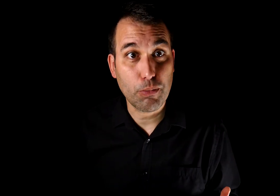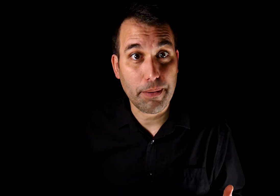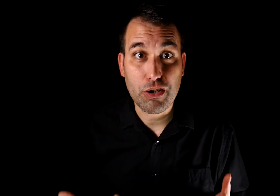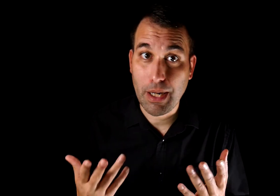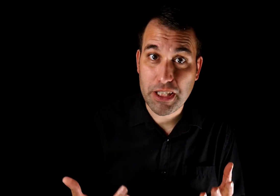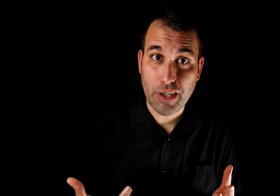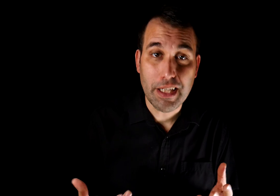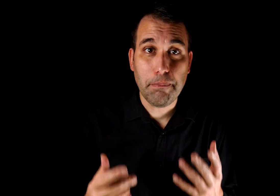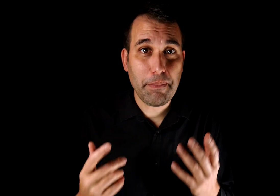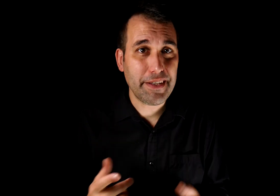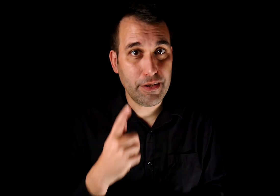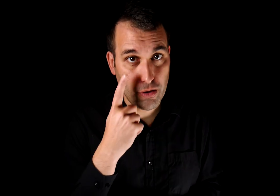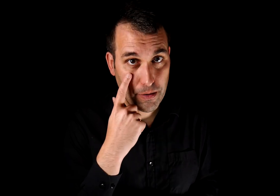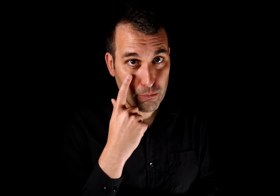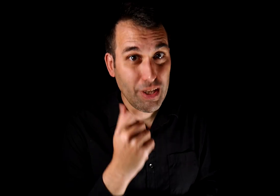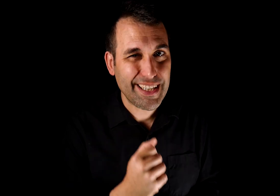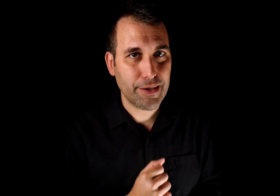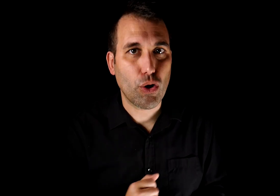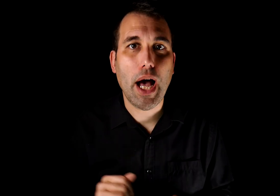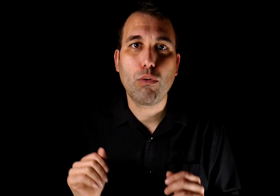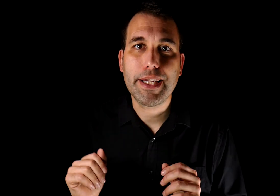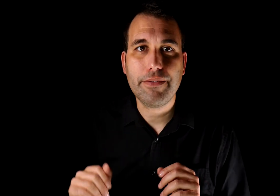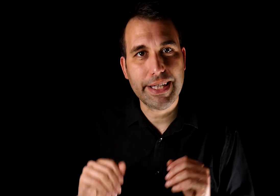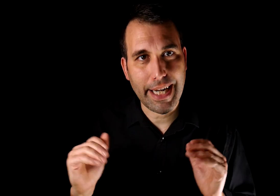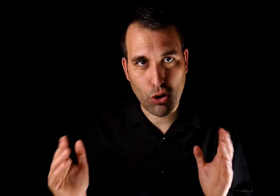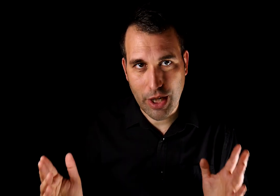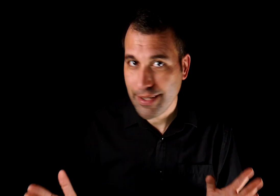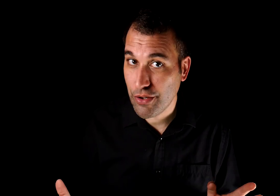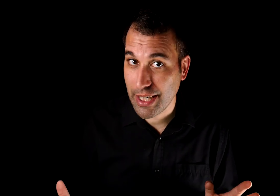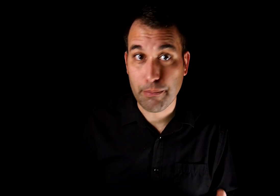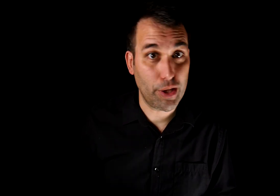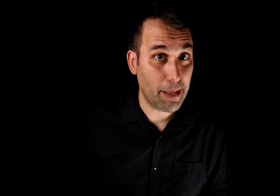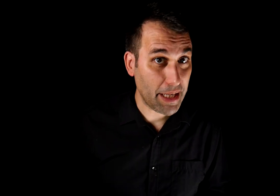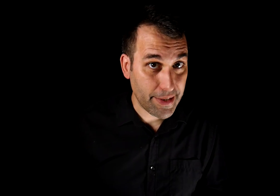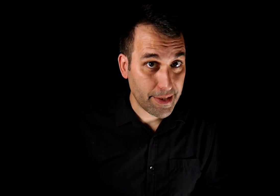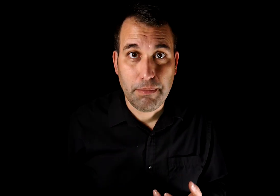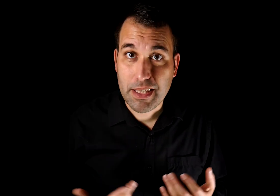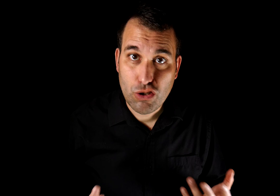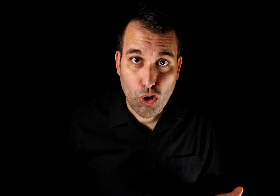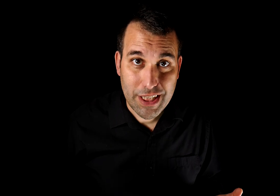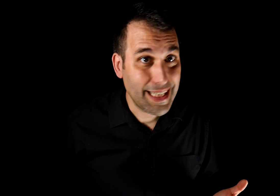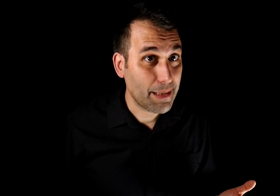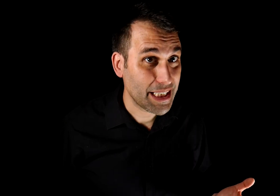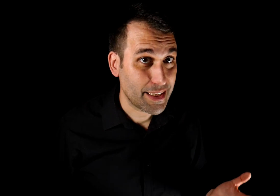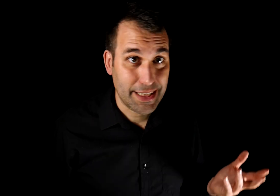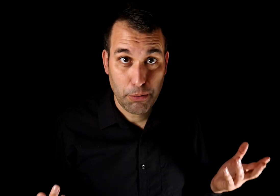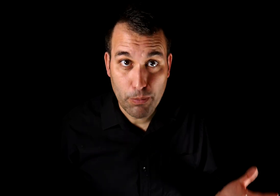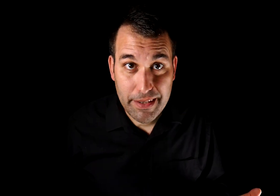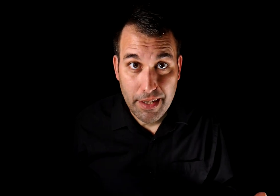comportamiento de la persona permaneciendo muy atento a cualquier bandera roja adicional que pueda aparecer. Mientras no notes nada más que sea preocupante,